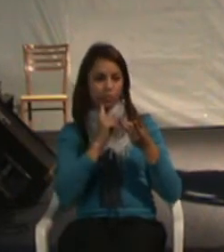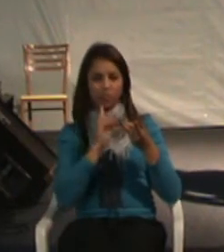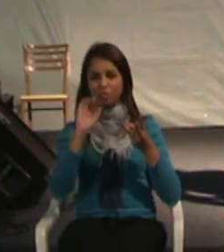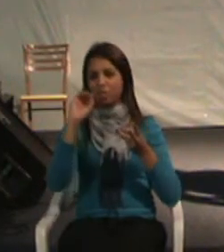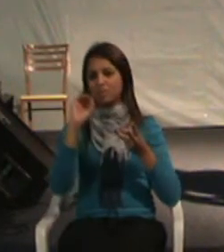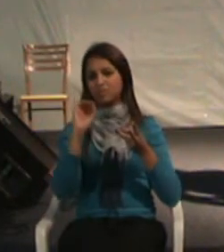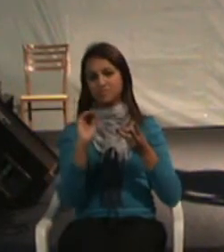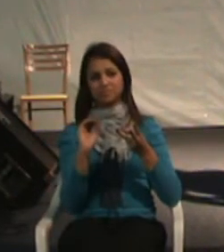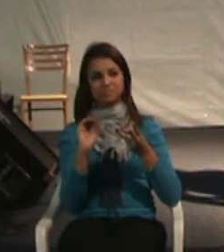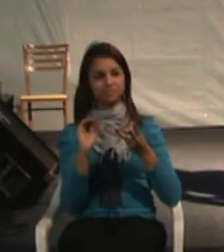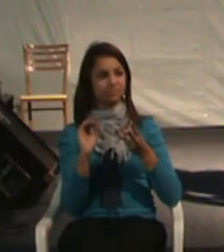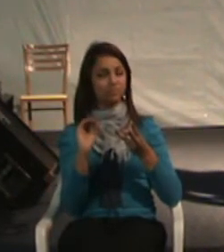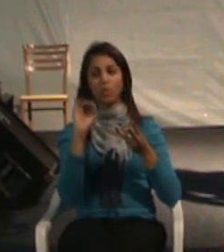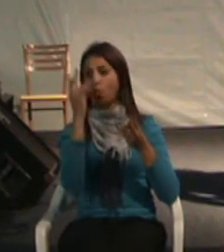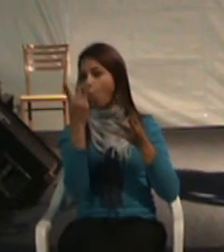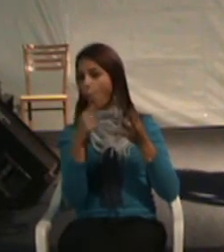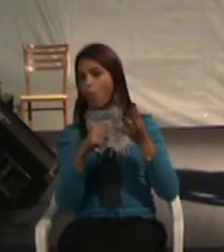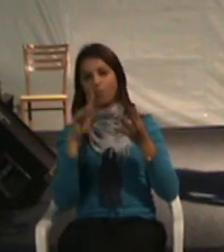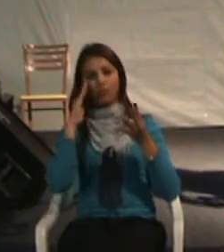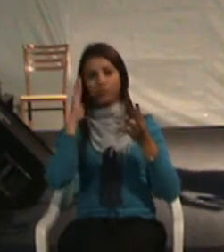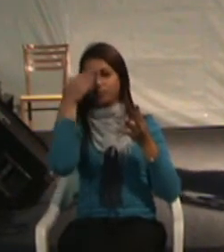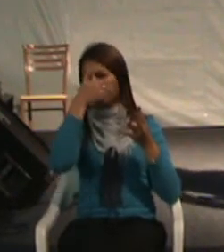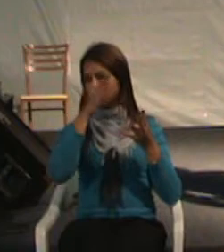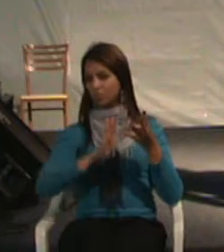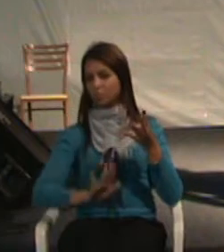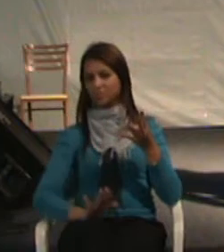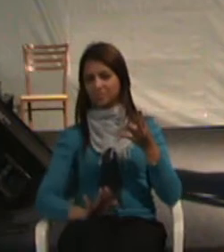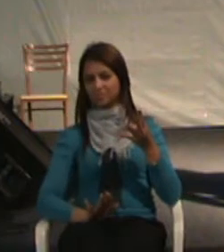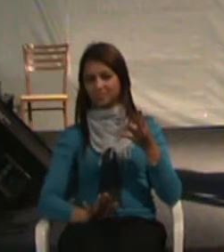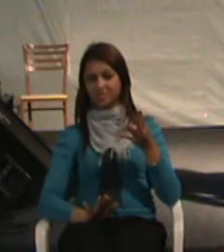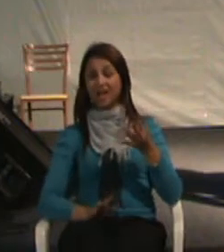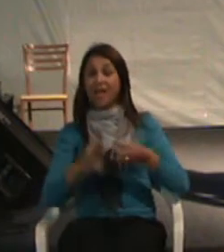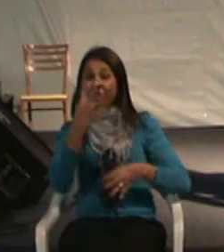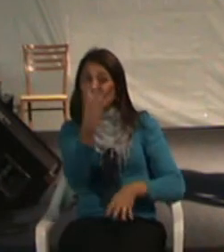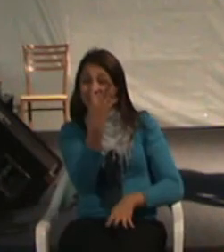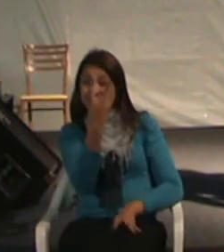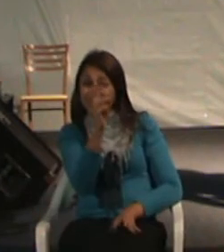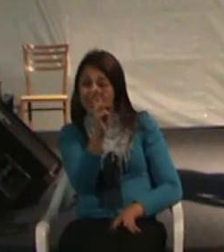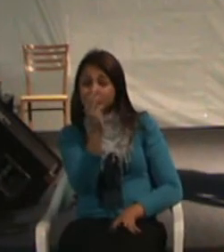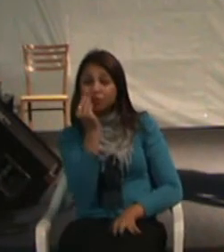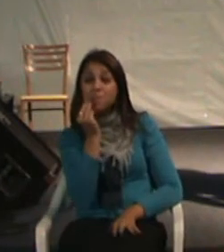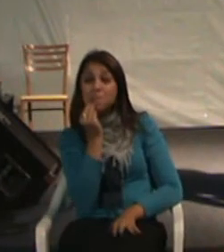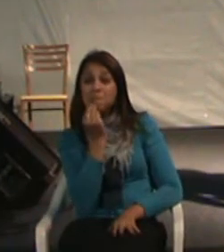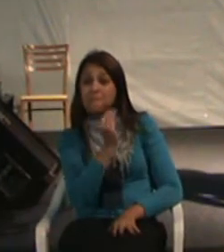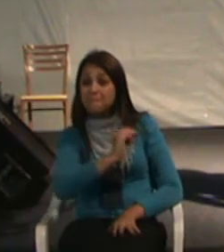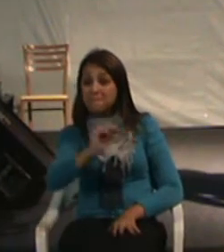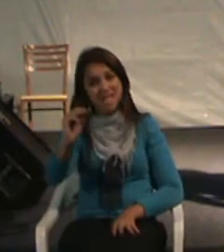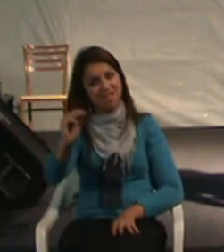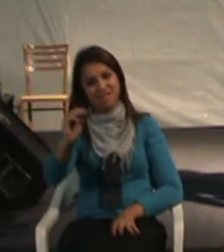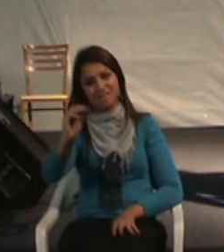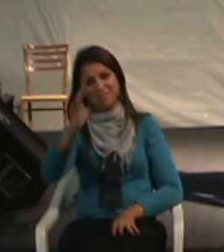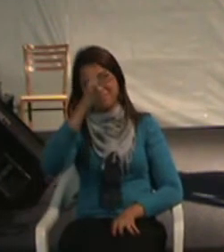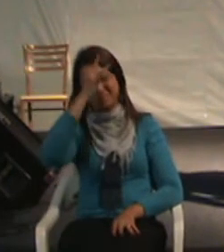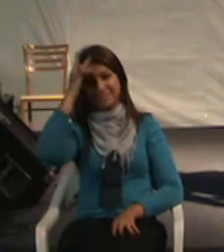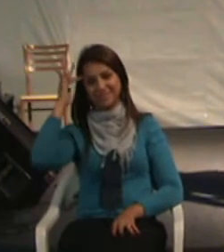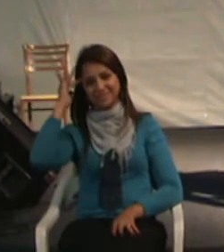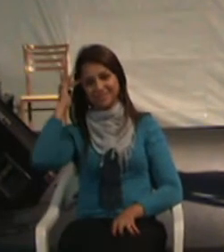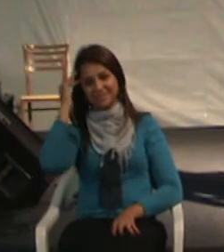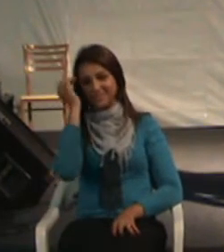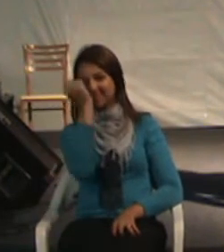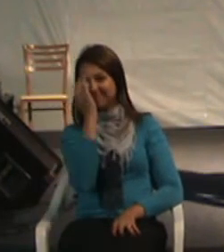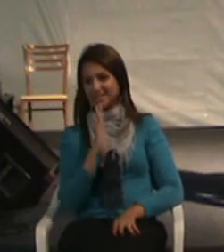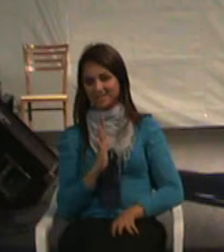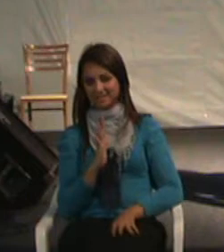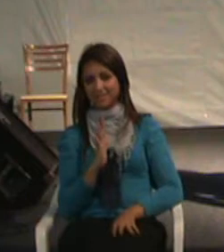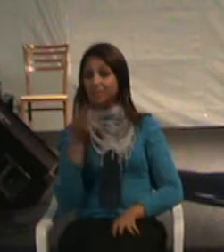ou visual. Pessoal, 45 milhões de brasileiros.